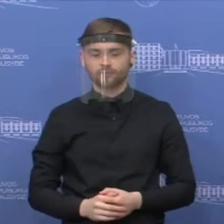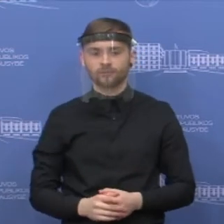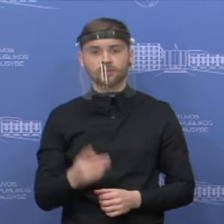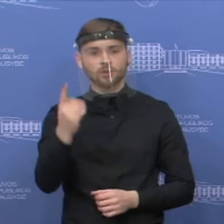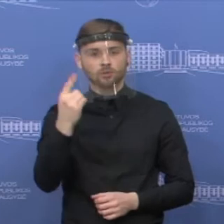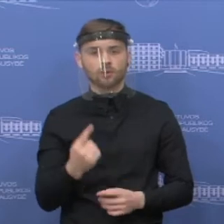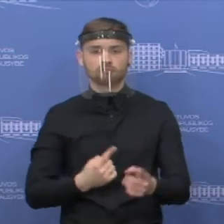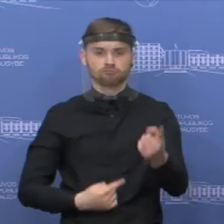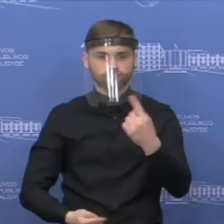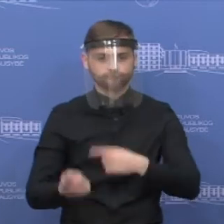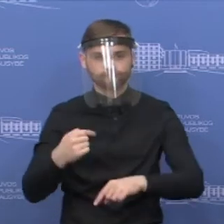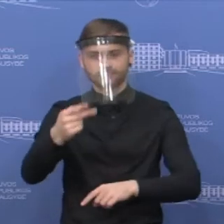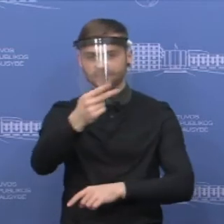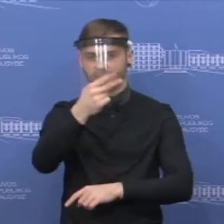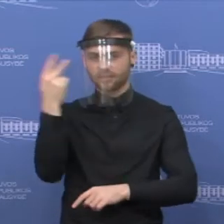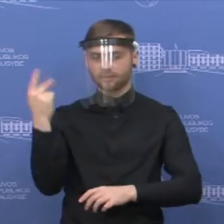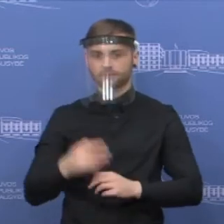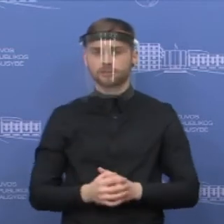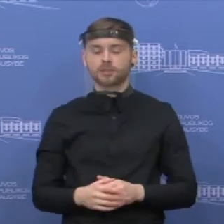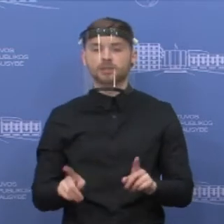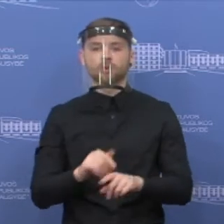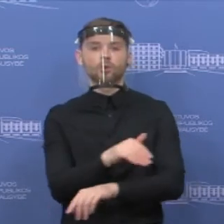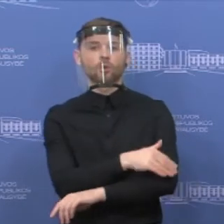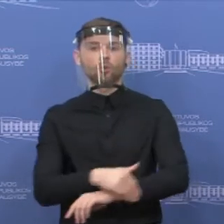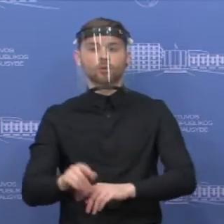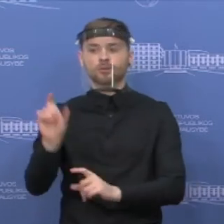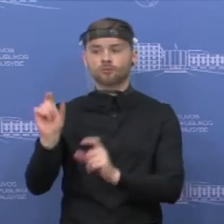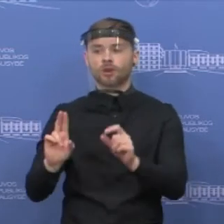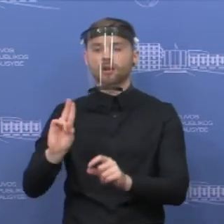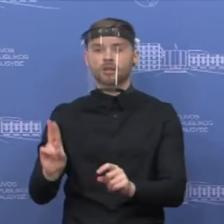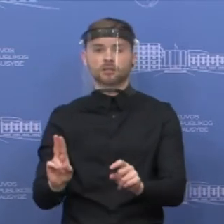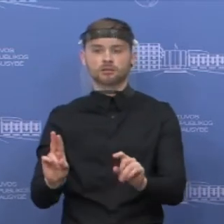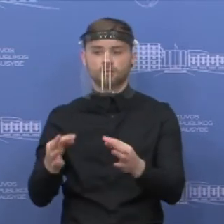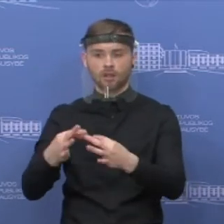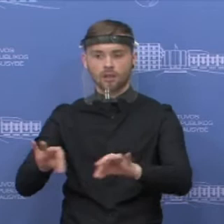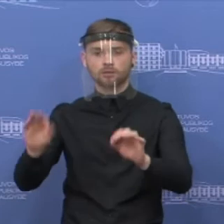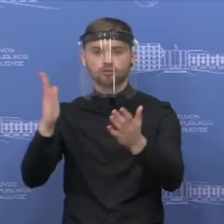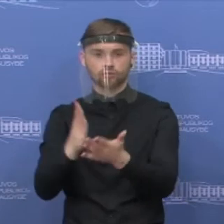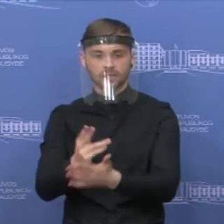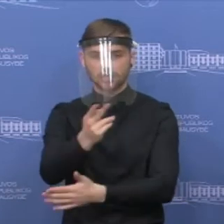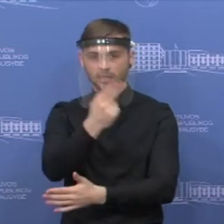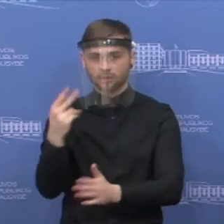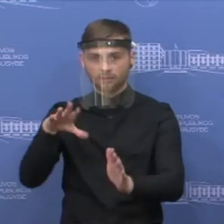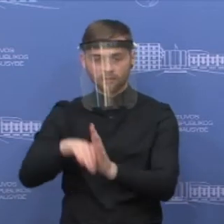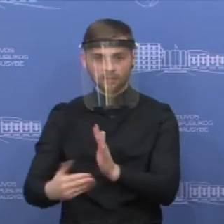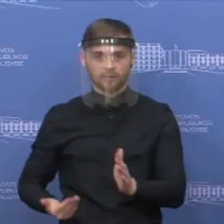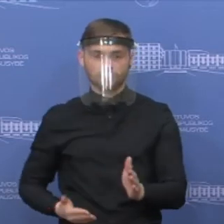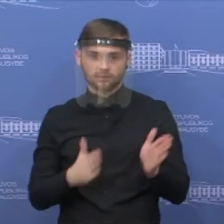sugrįžti į Lietuvą. Taip pat užsiniečiai, kurie turėjo leidimą nuolat gyventi Lietuvos Respublikoje.